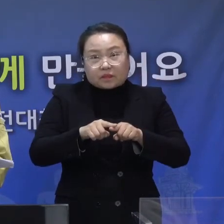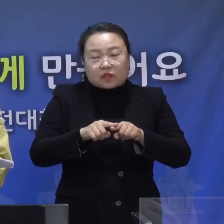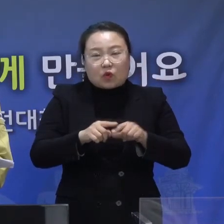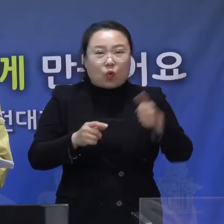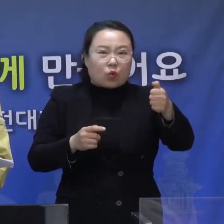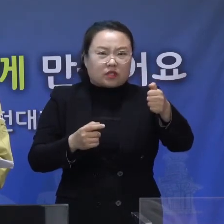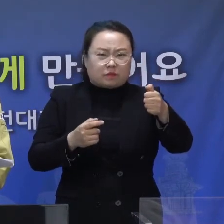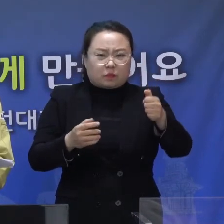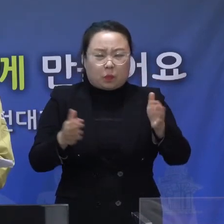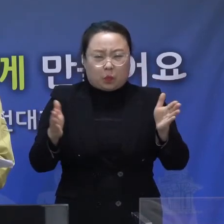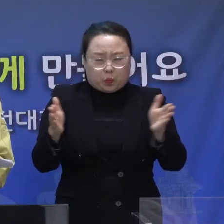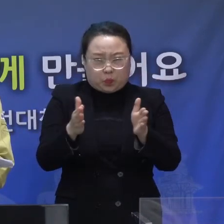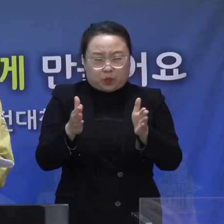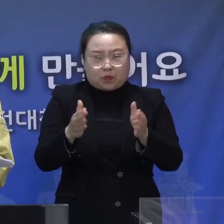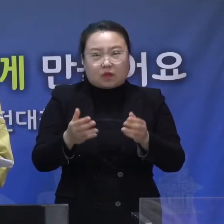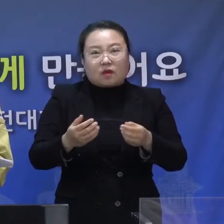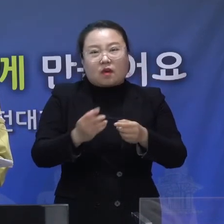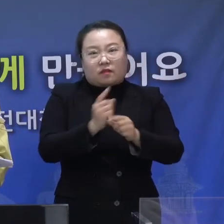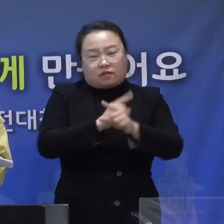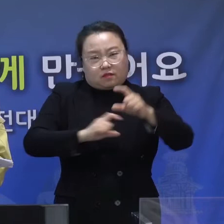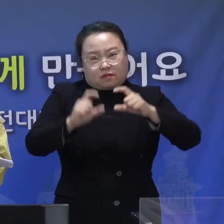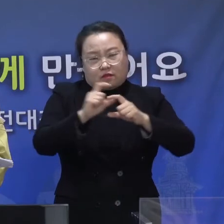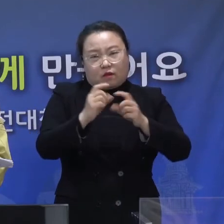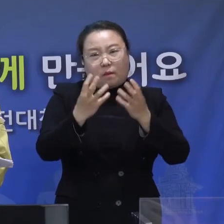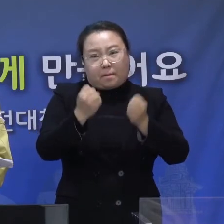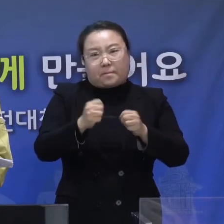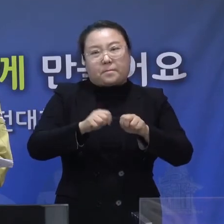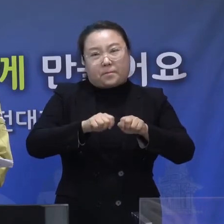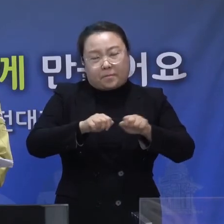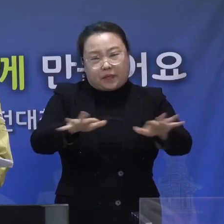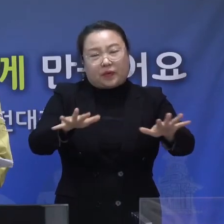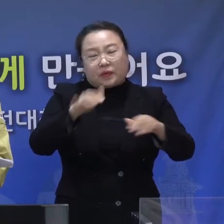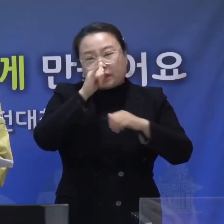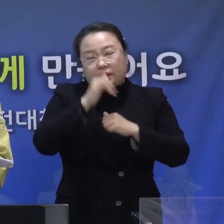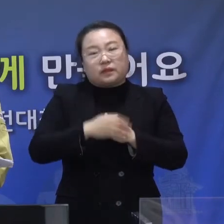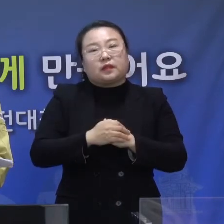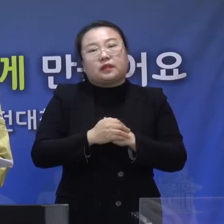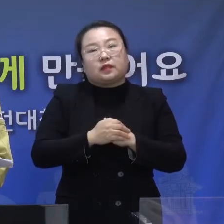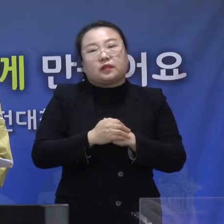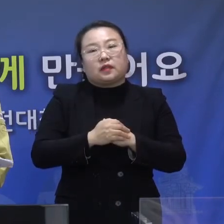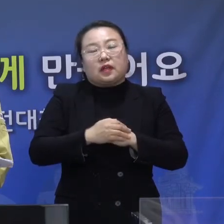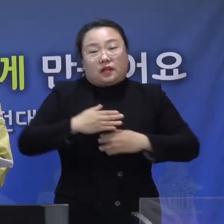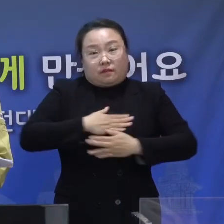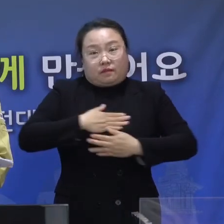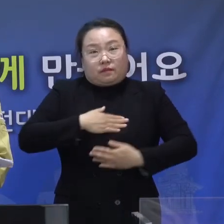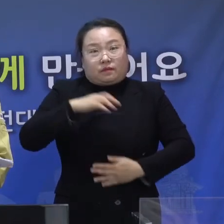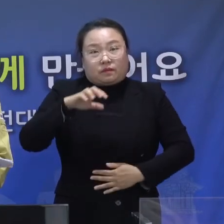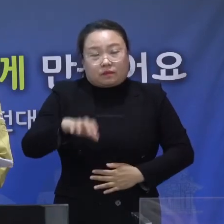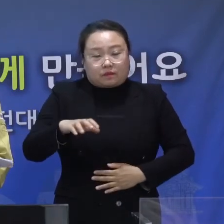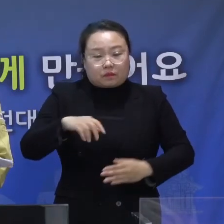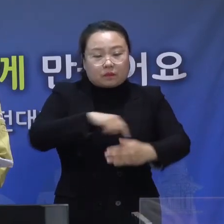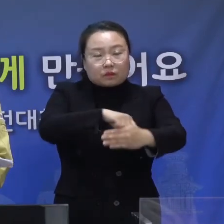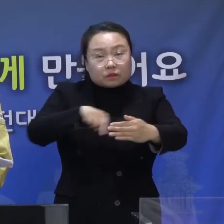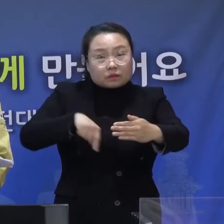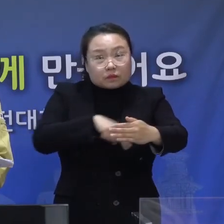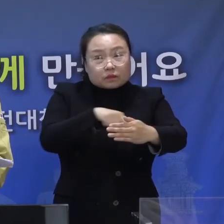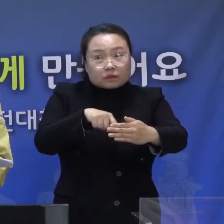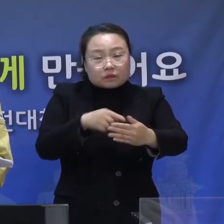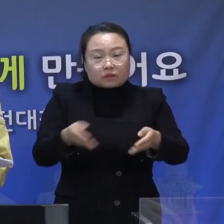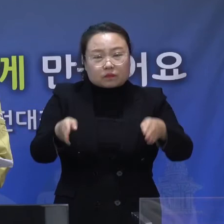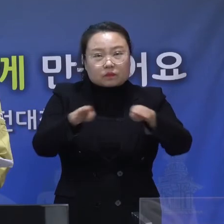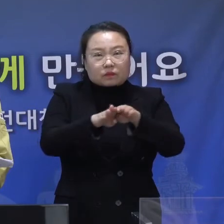확대됩니다. 셋째, 사우나, 실내, 체육시설은 마스크 착용 의무화와 함께